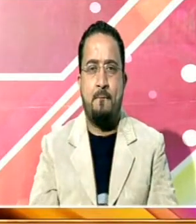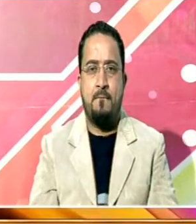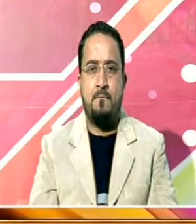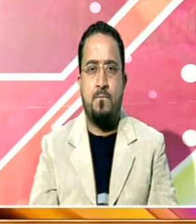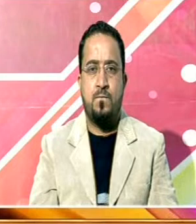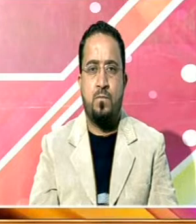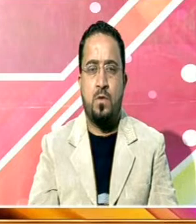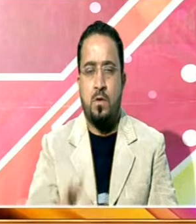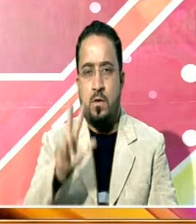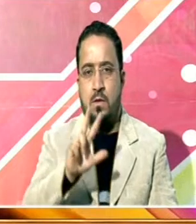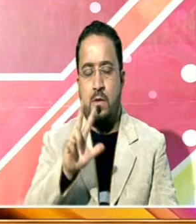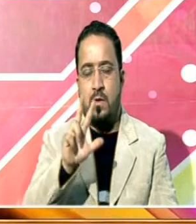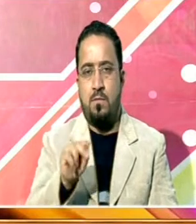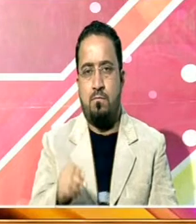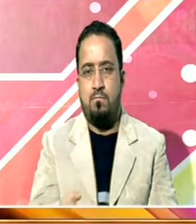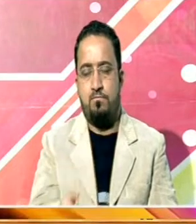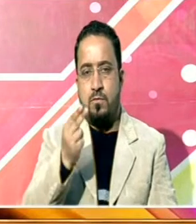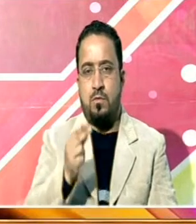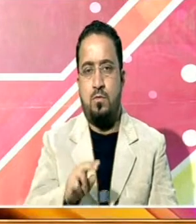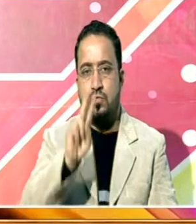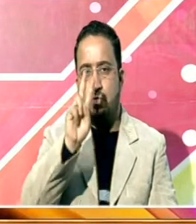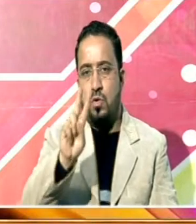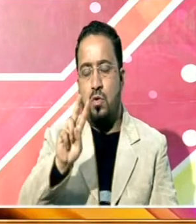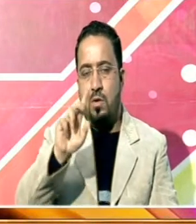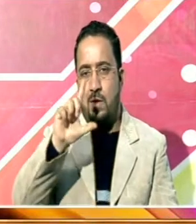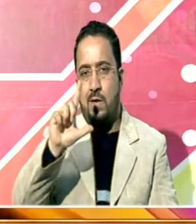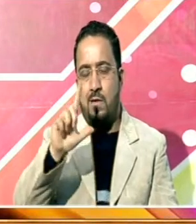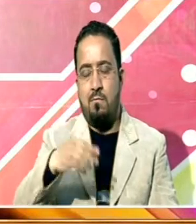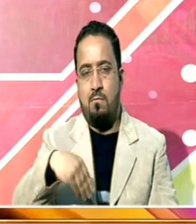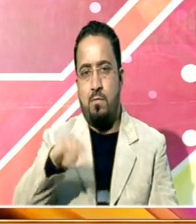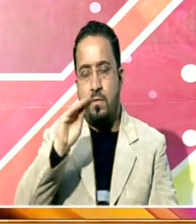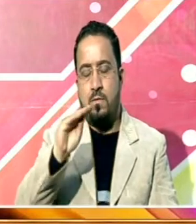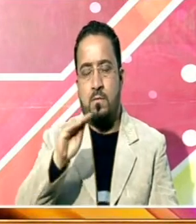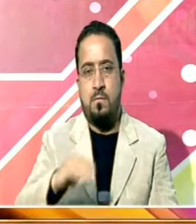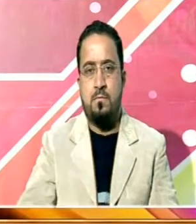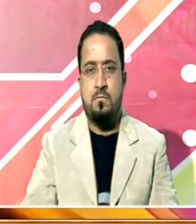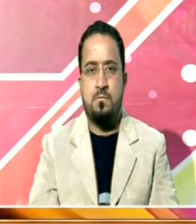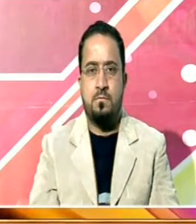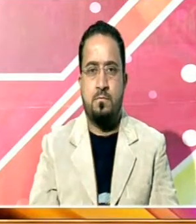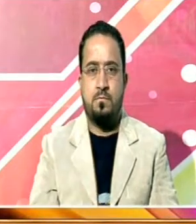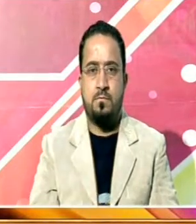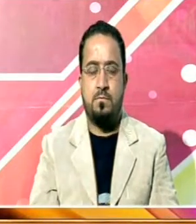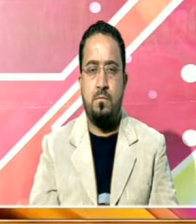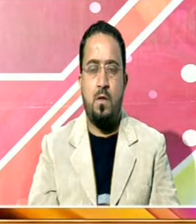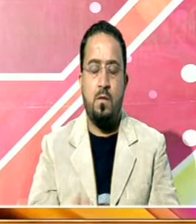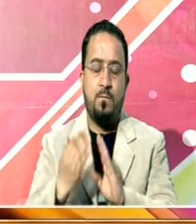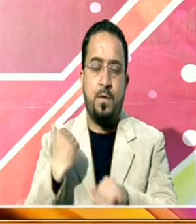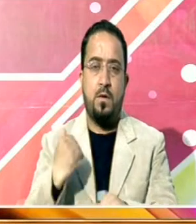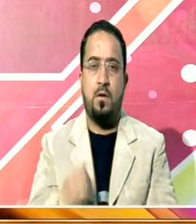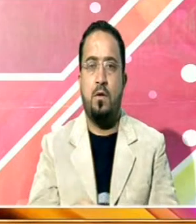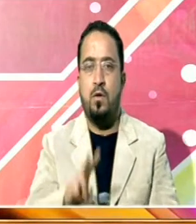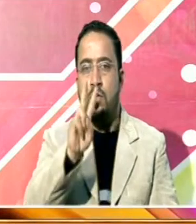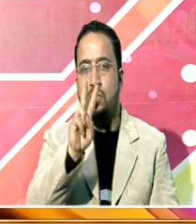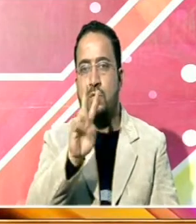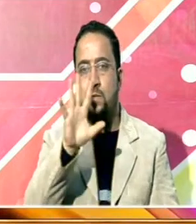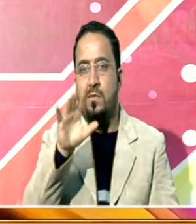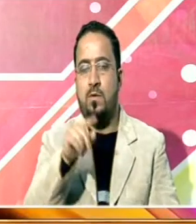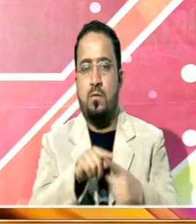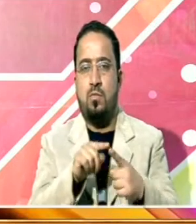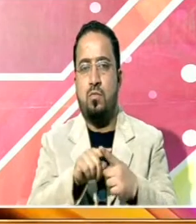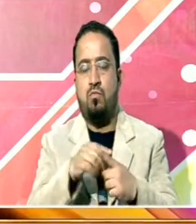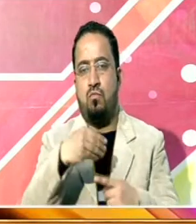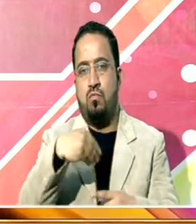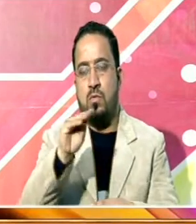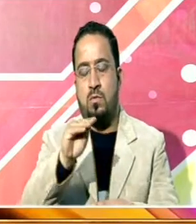آٹھ گنہ اضافہ کر کے اسے دو لاکھ روپے کر دیا ہے جبکہ پہنے یہ صرف پچیس ہزار روپے تھا